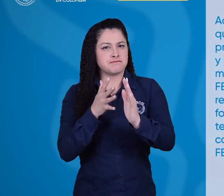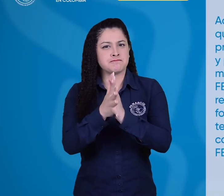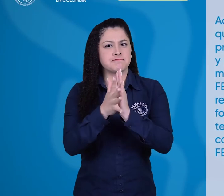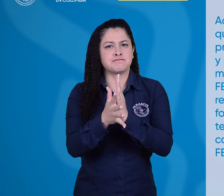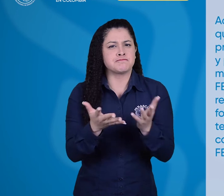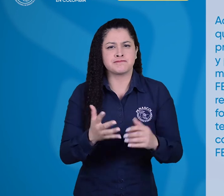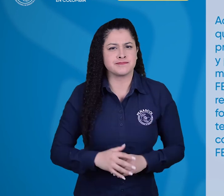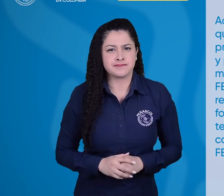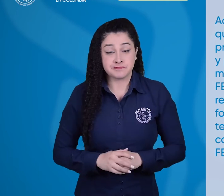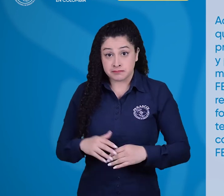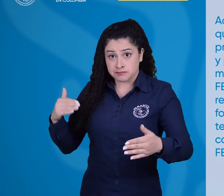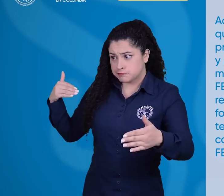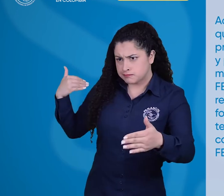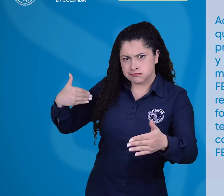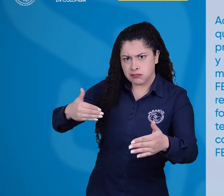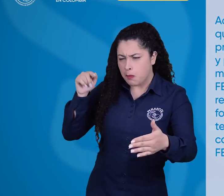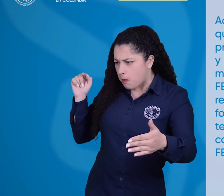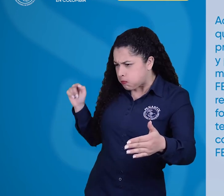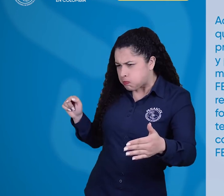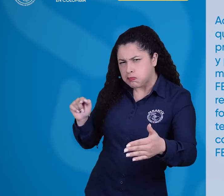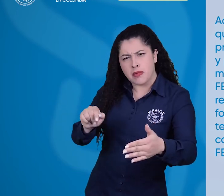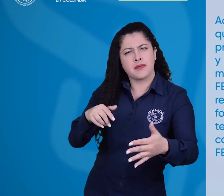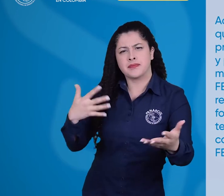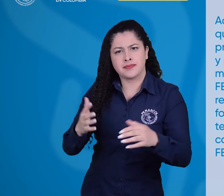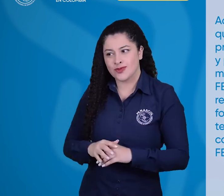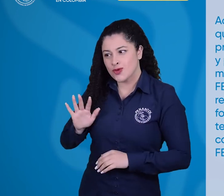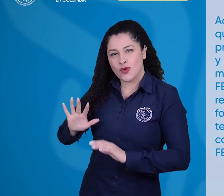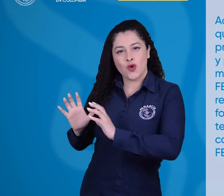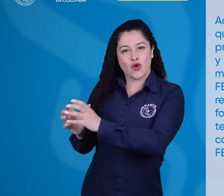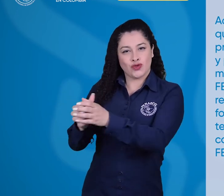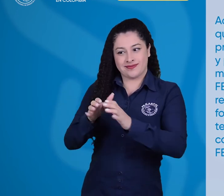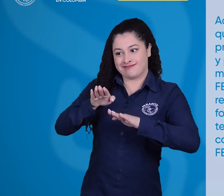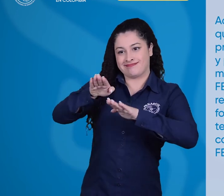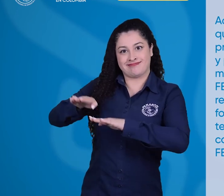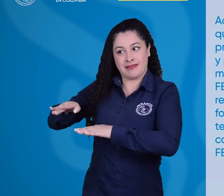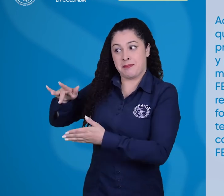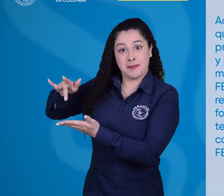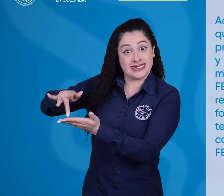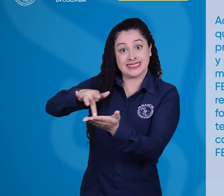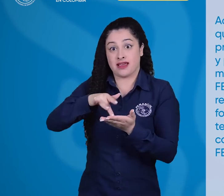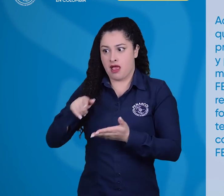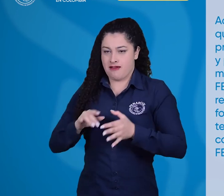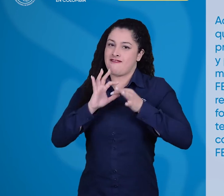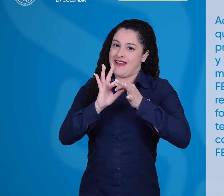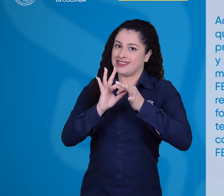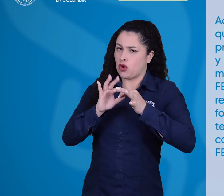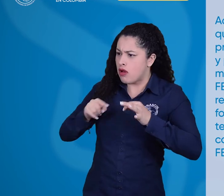Adicionalmente, la manera en que se han llevado a cabo los procesos de representatividad y participación